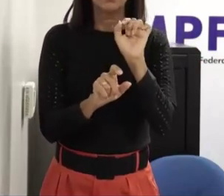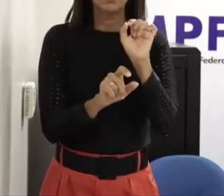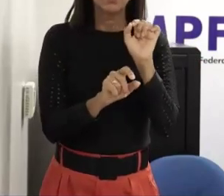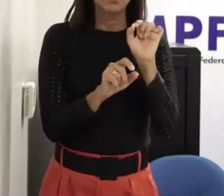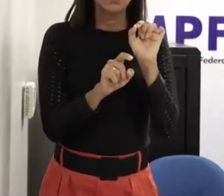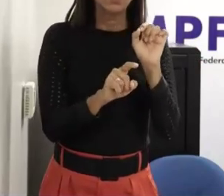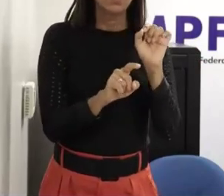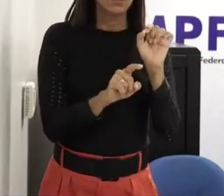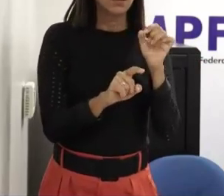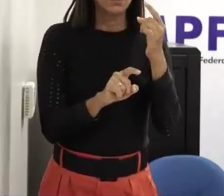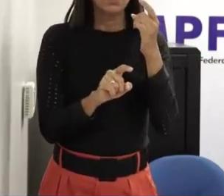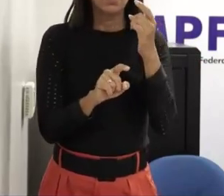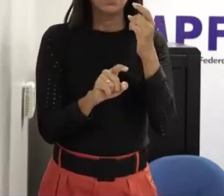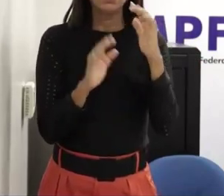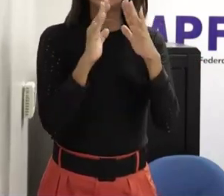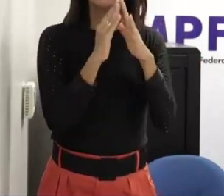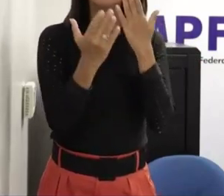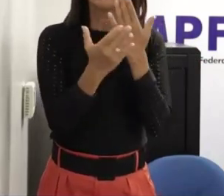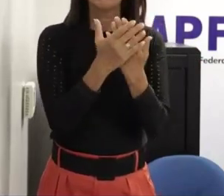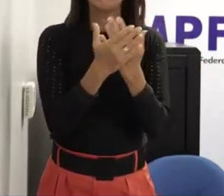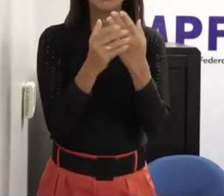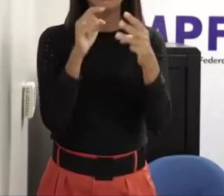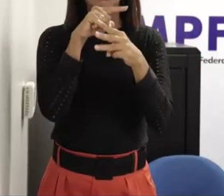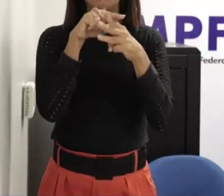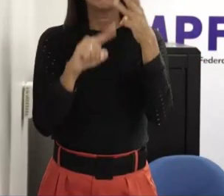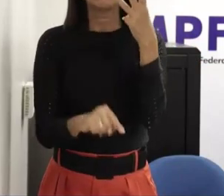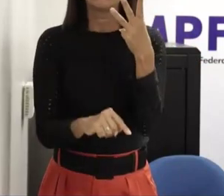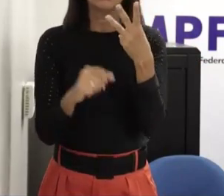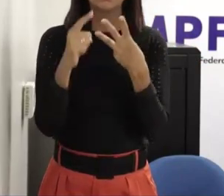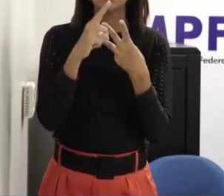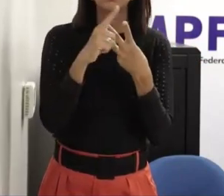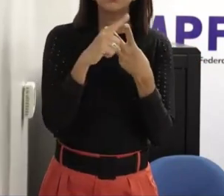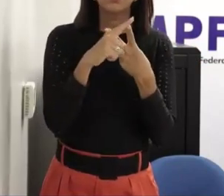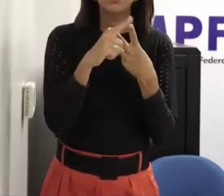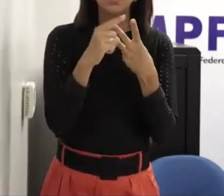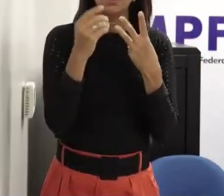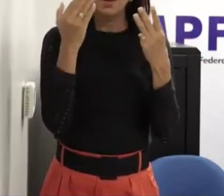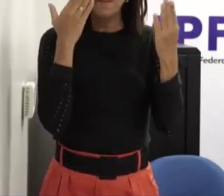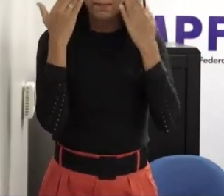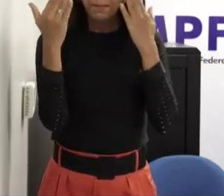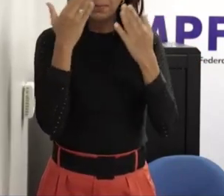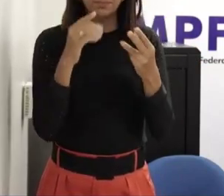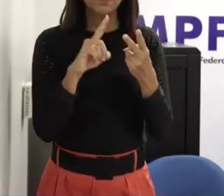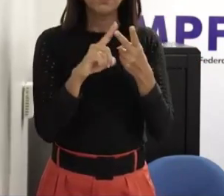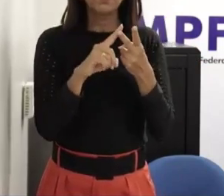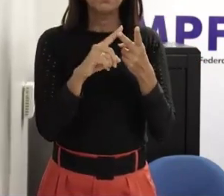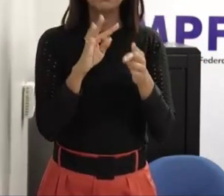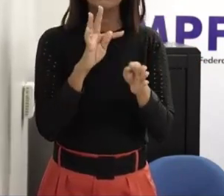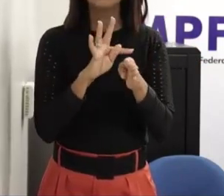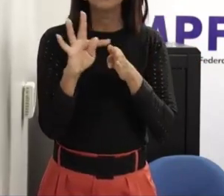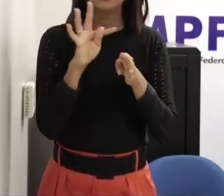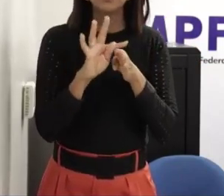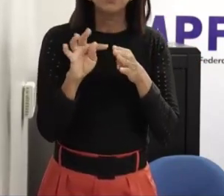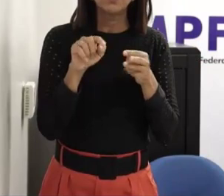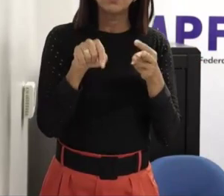com estão funcionando com núcleos de psicologia e assistência social que é insuficiente para a demanda da rede então quando